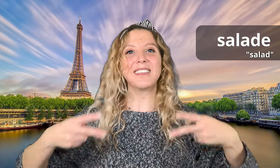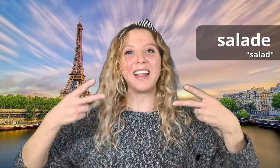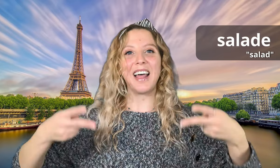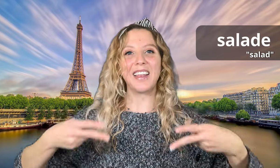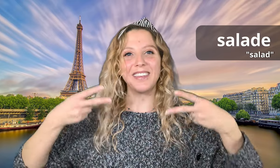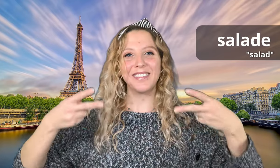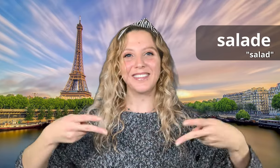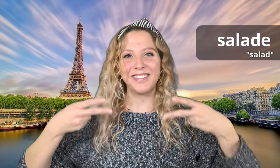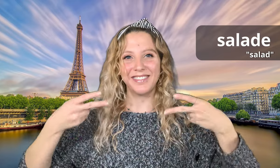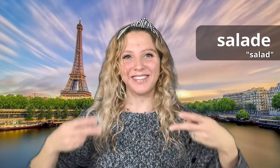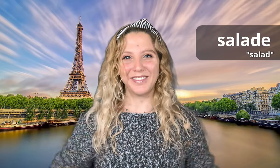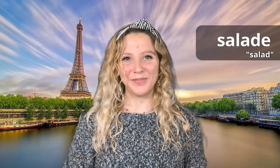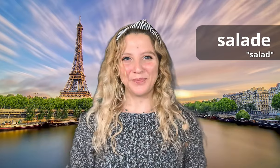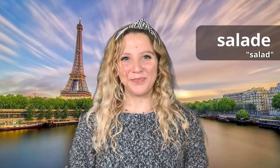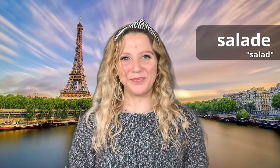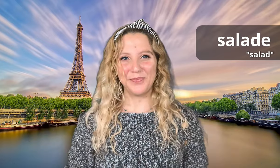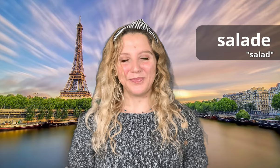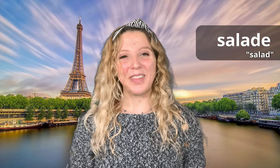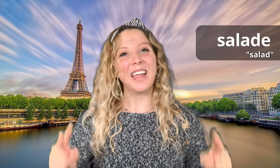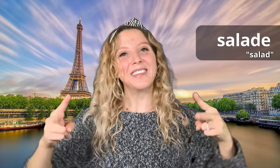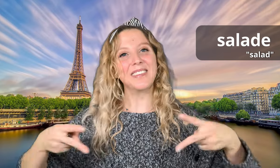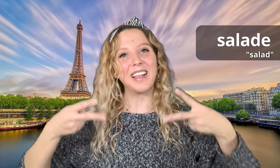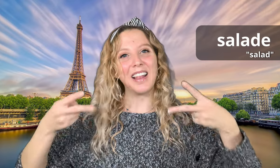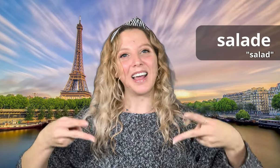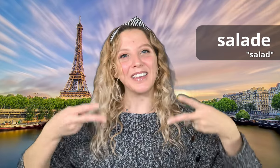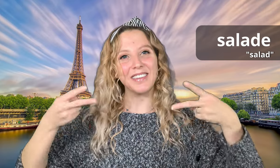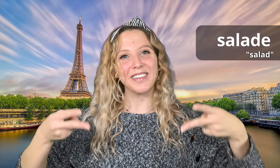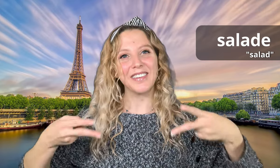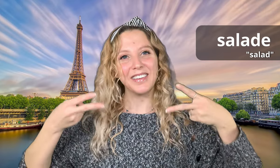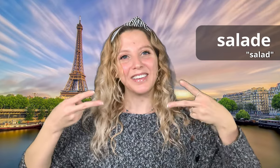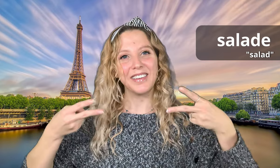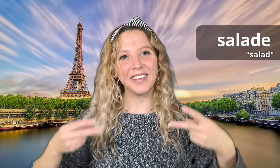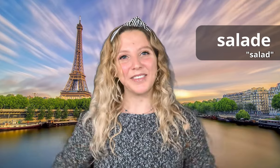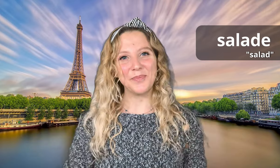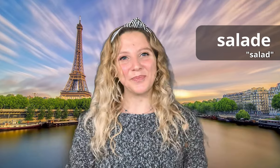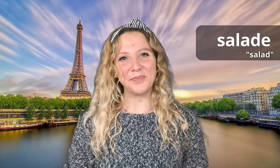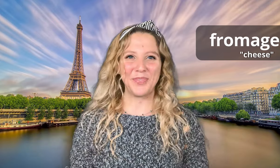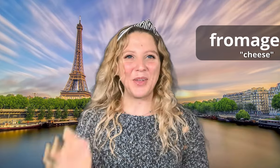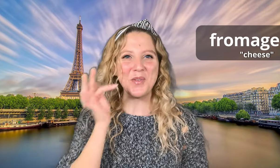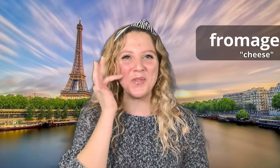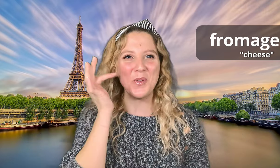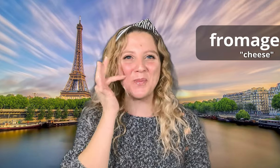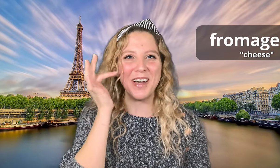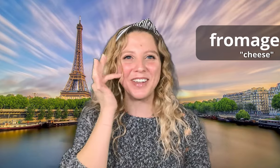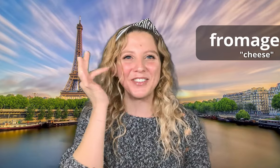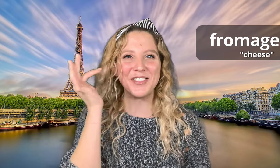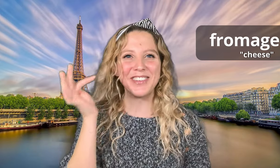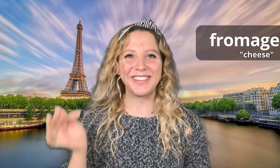Salade Salade Salade Fromage